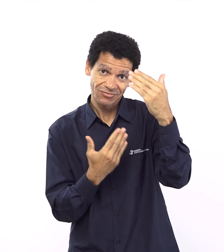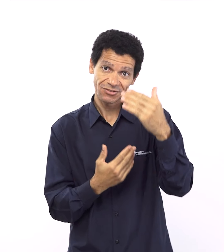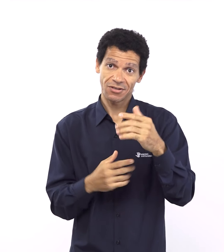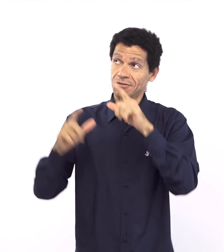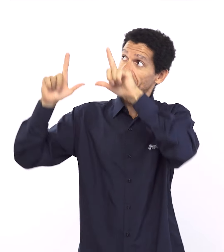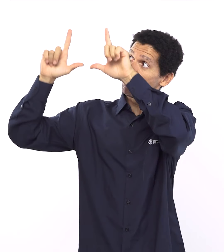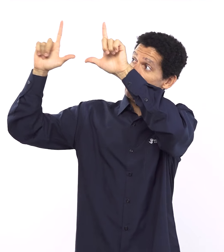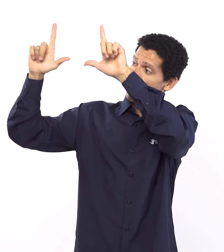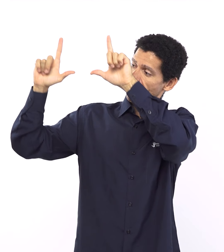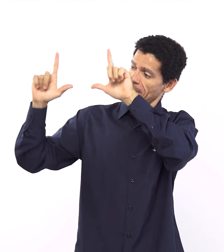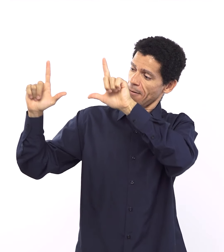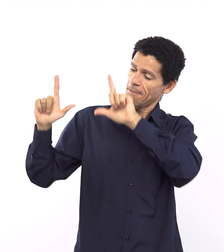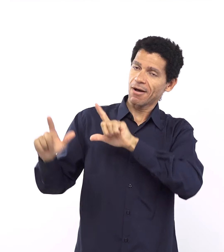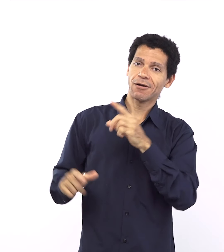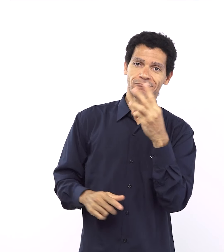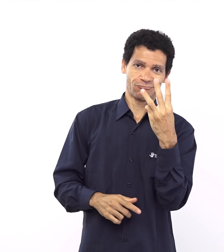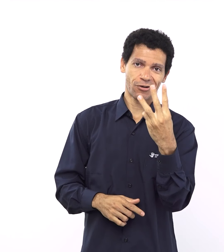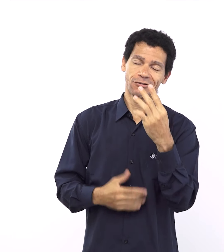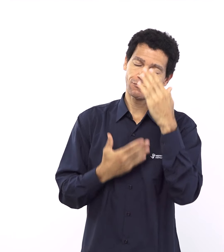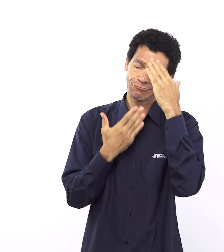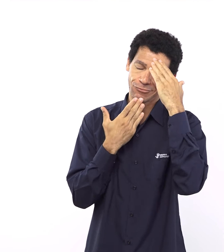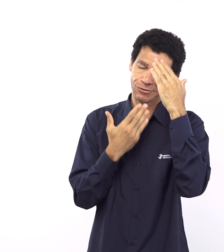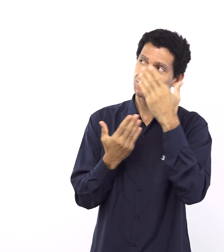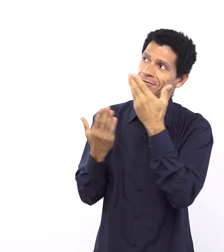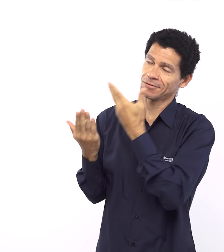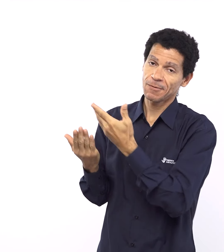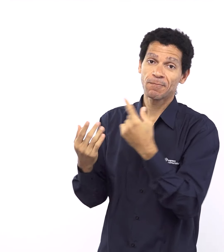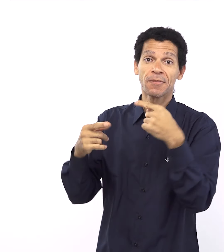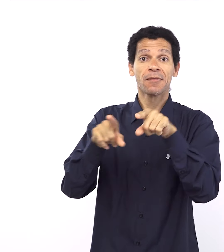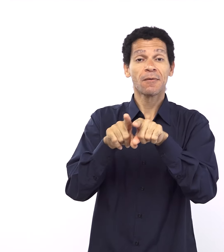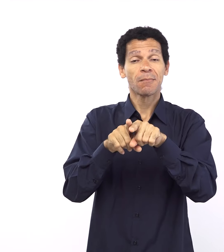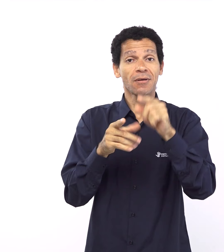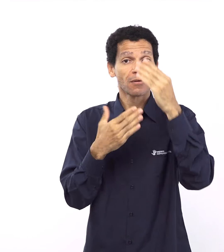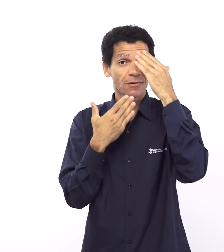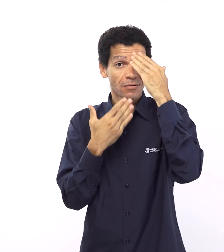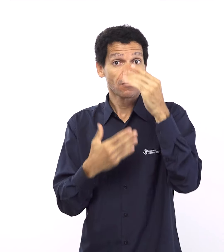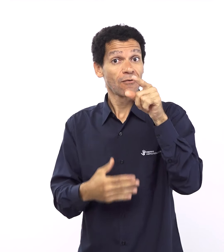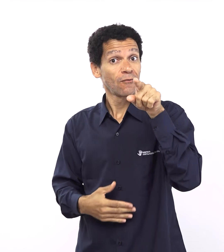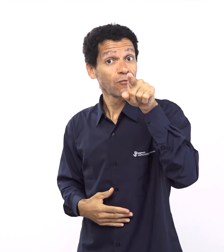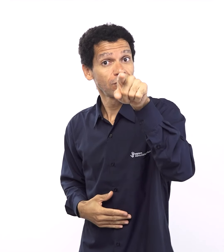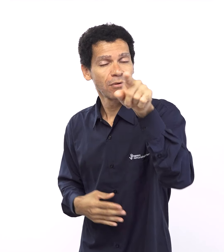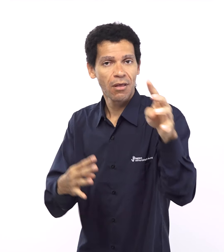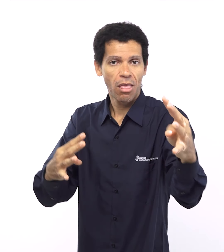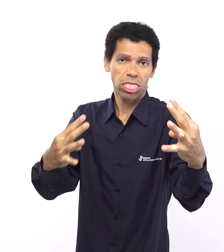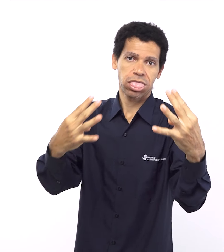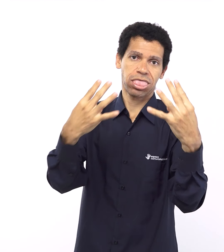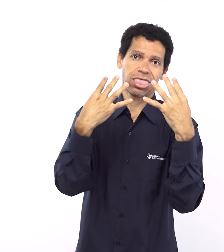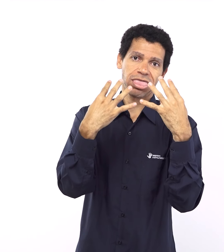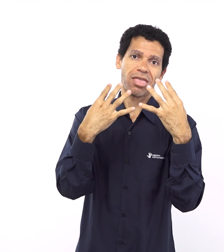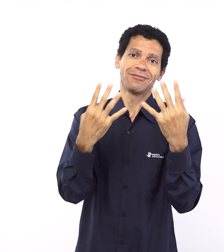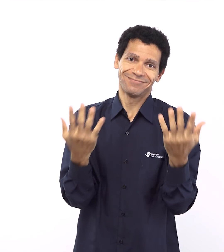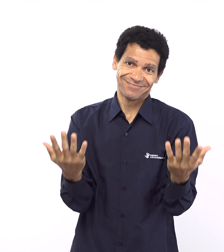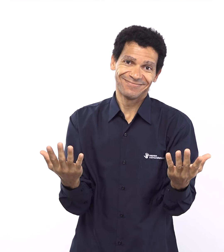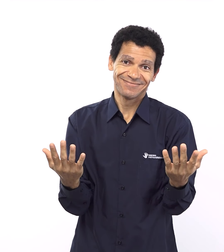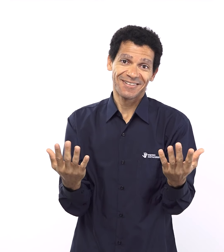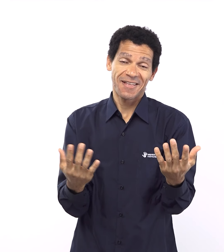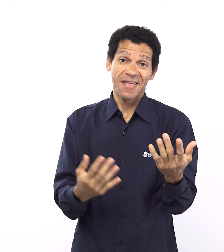eu também quero agradecer muito a sua presença não só eles e eu aqui fizemos a lição mas você também através